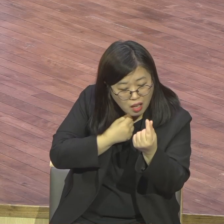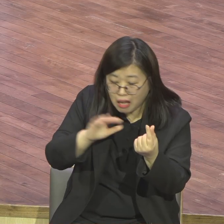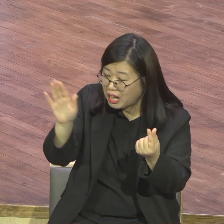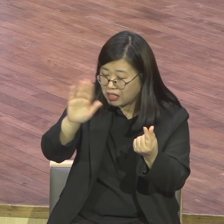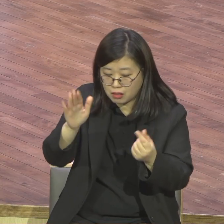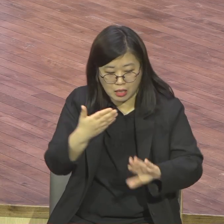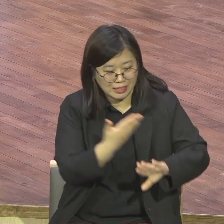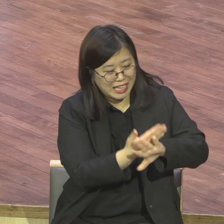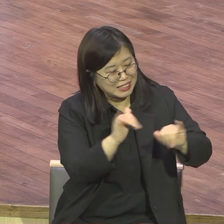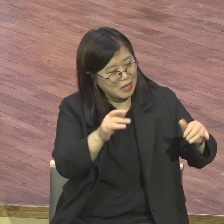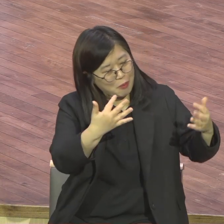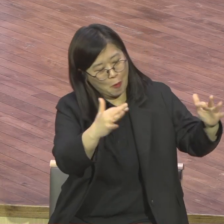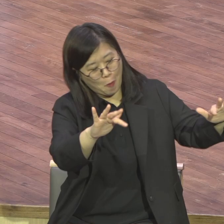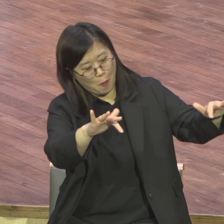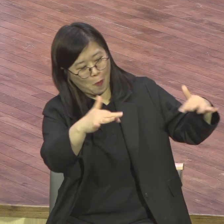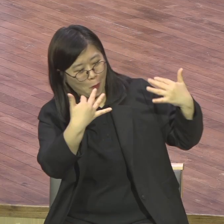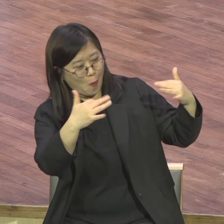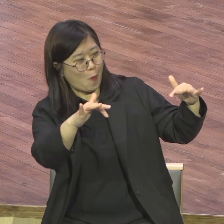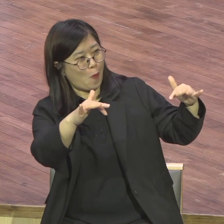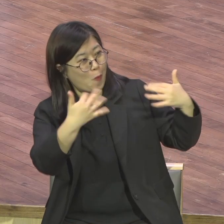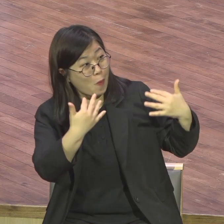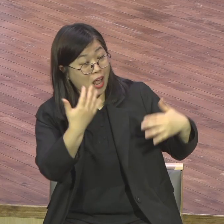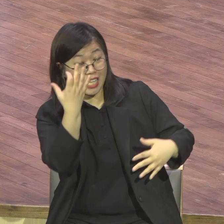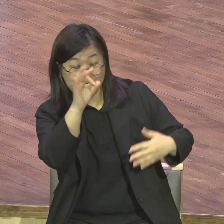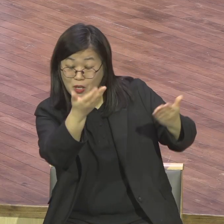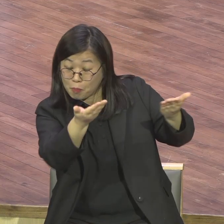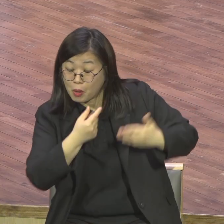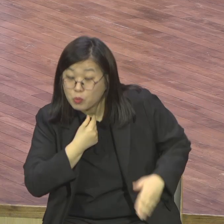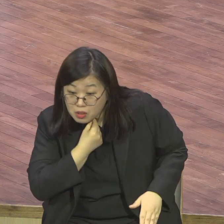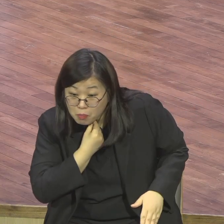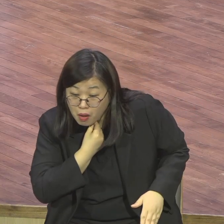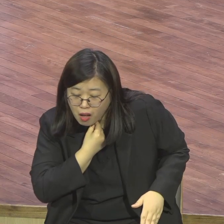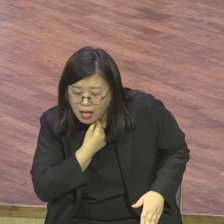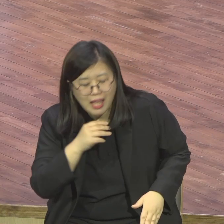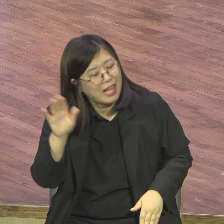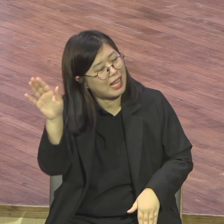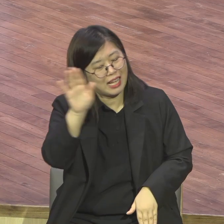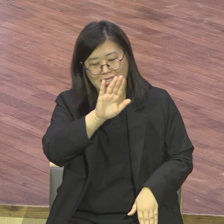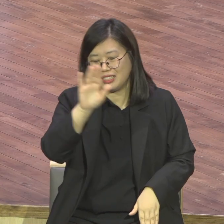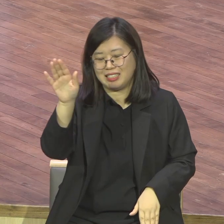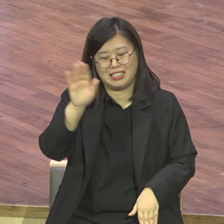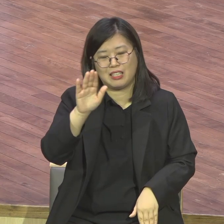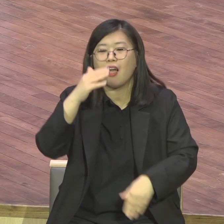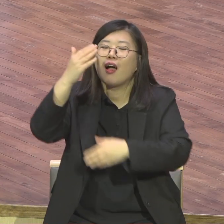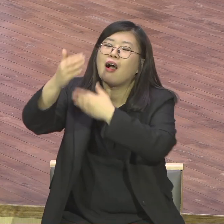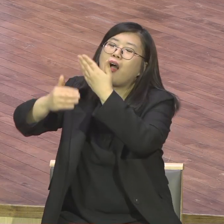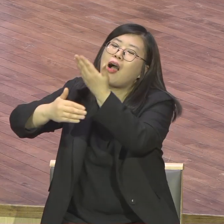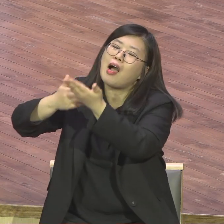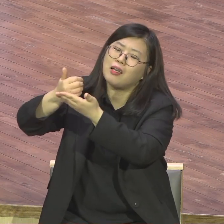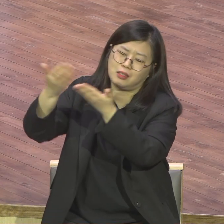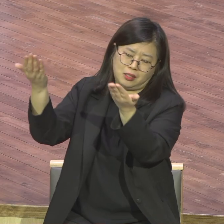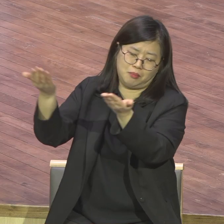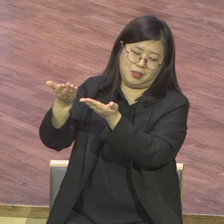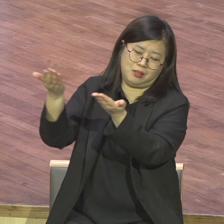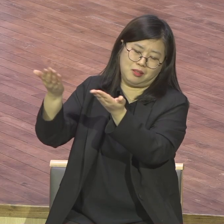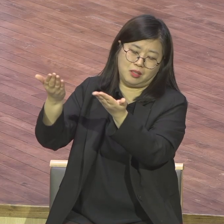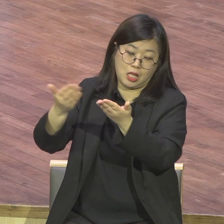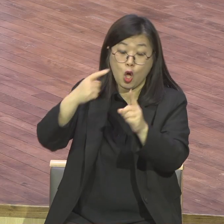하나님이 직분을 주신 것은 하나님 일하라고 따라서 하나님 일하는 것이 나의